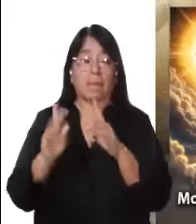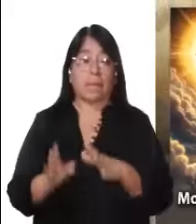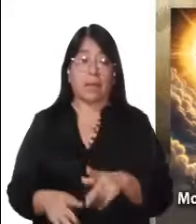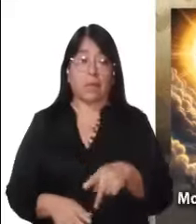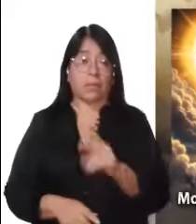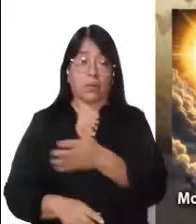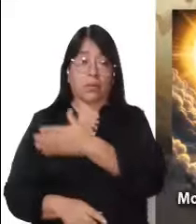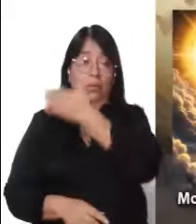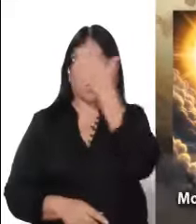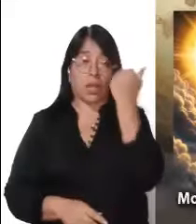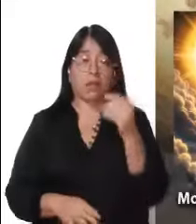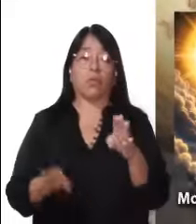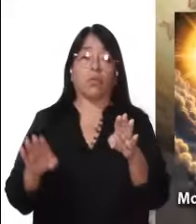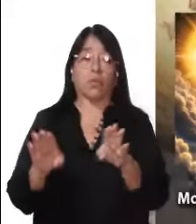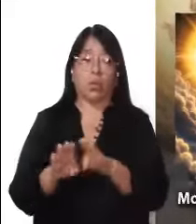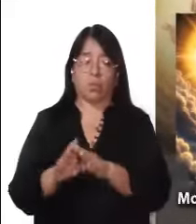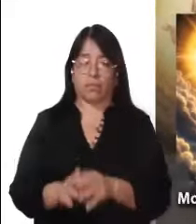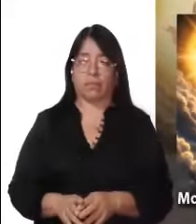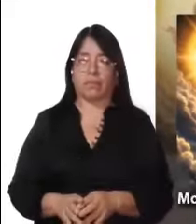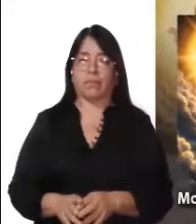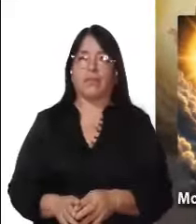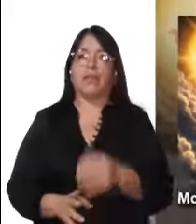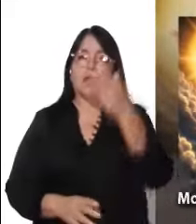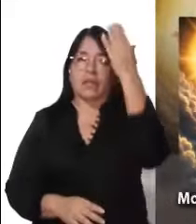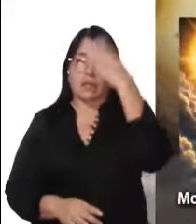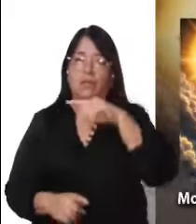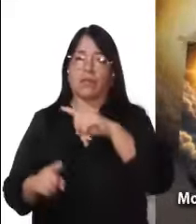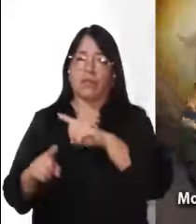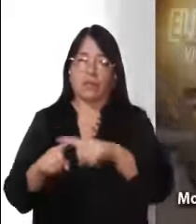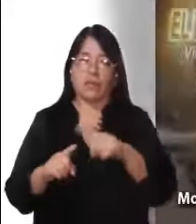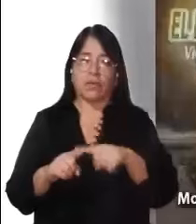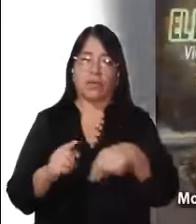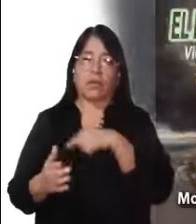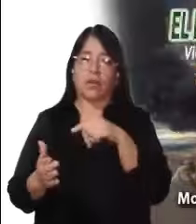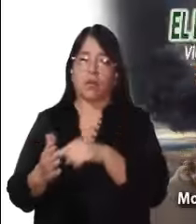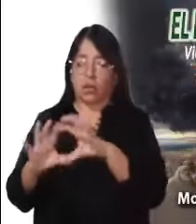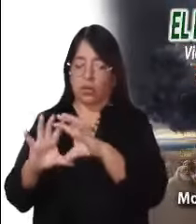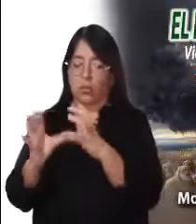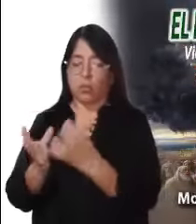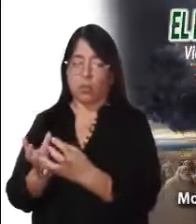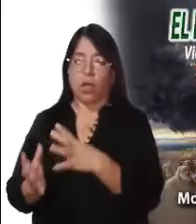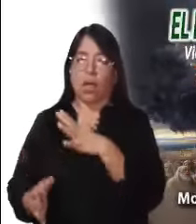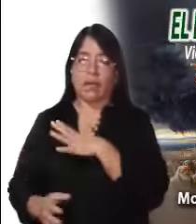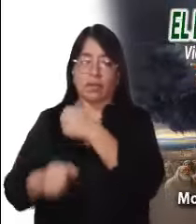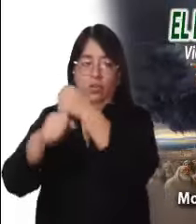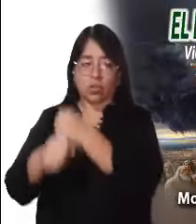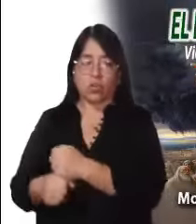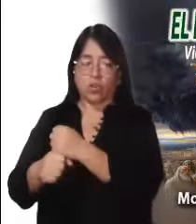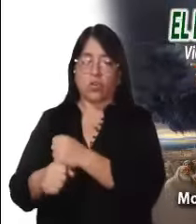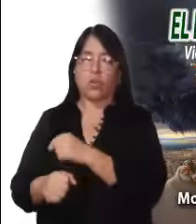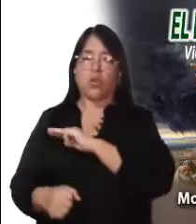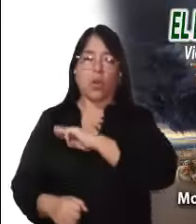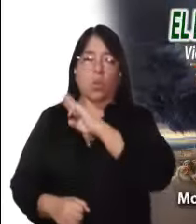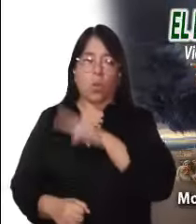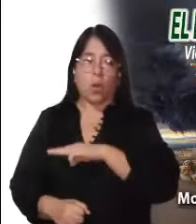momentos hay abiertas muchas zonas de conflicto y en muchos sitios corren ríos de sangre,